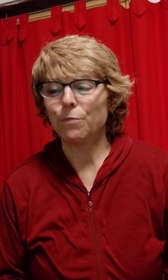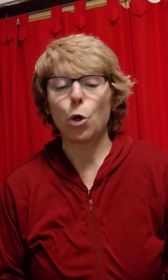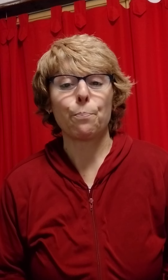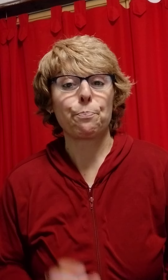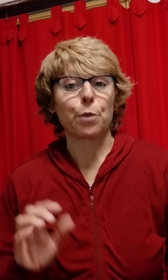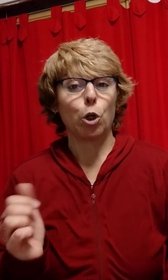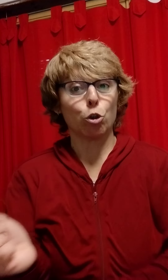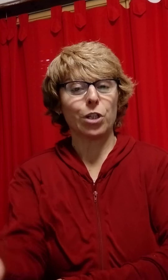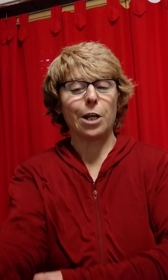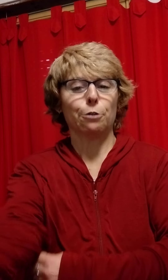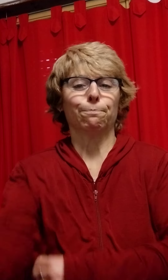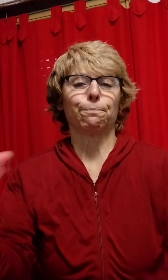Lo contrario.